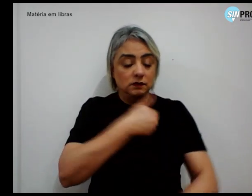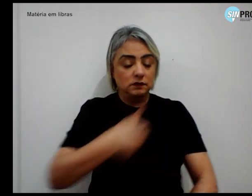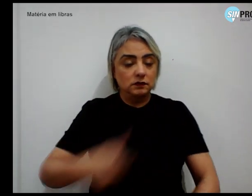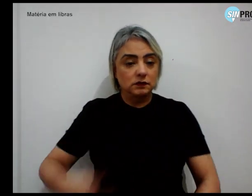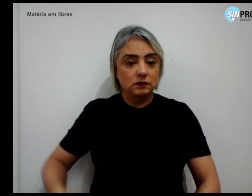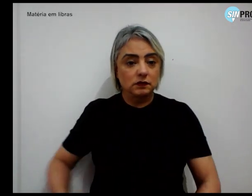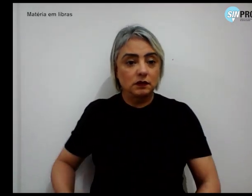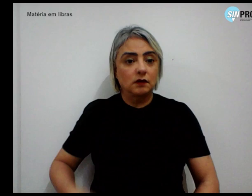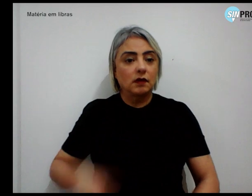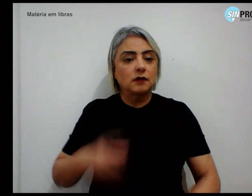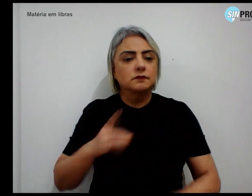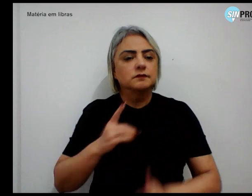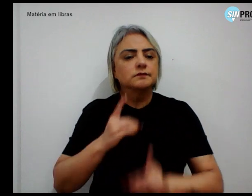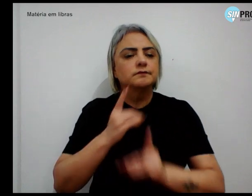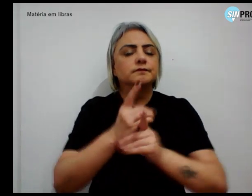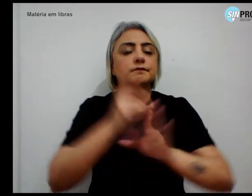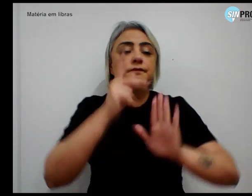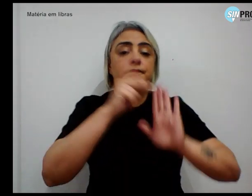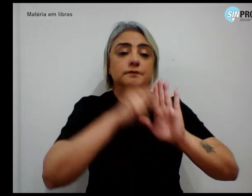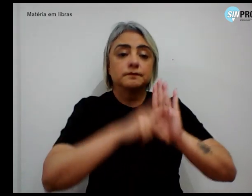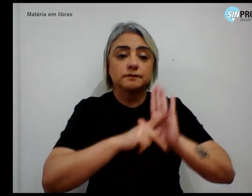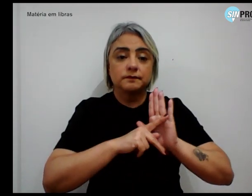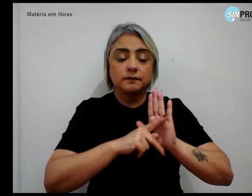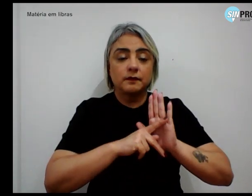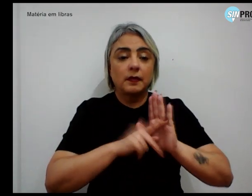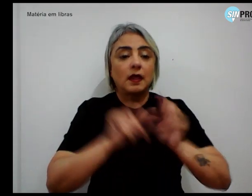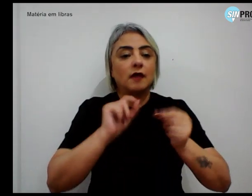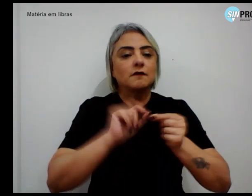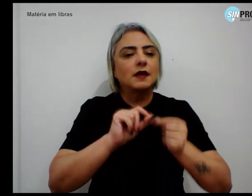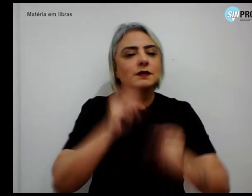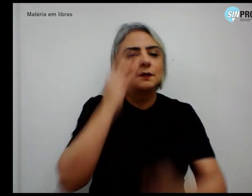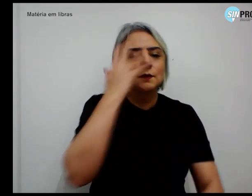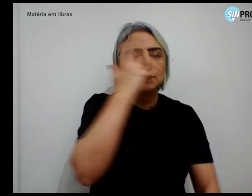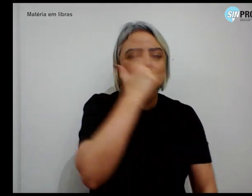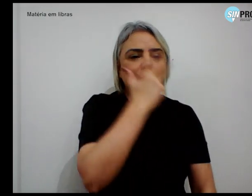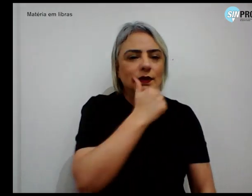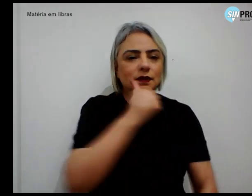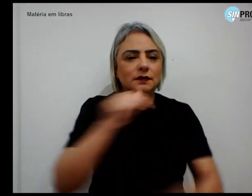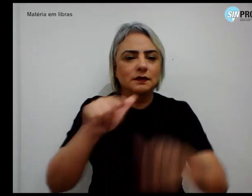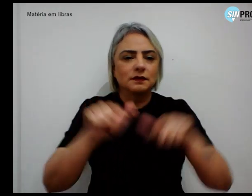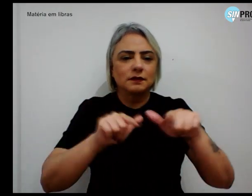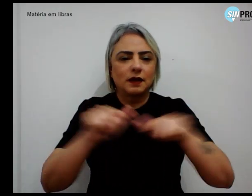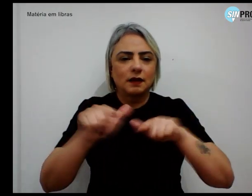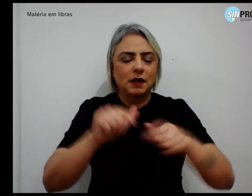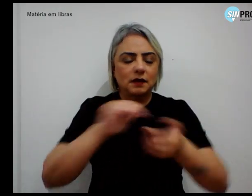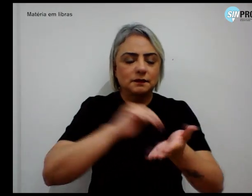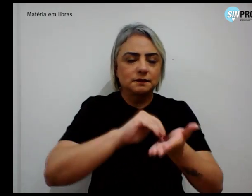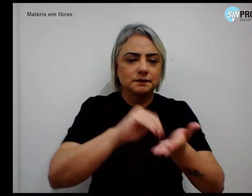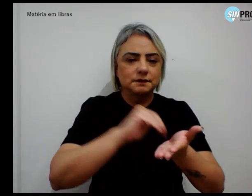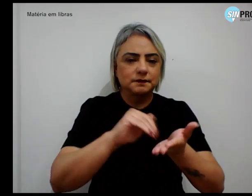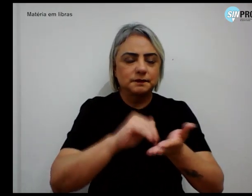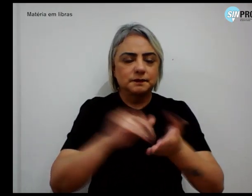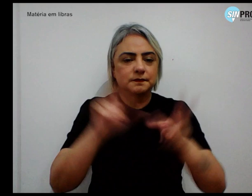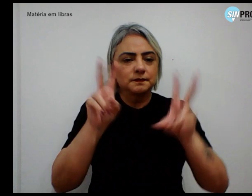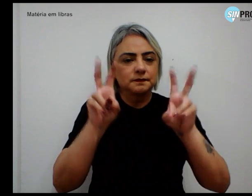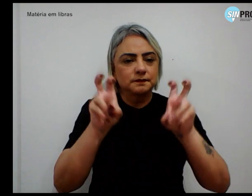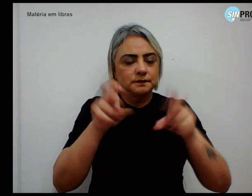ao encontro de projeto Faça Bonito, trabalho da Secretaria de Assuntos e Políticas